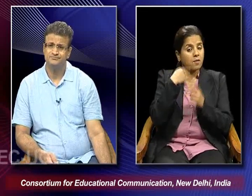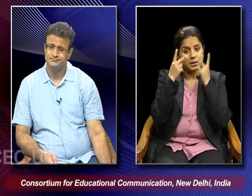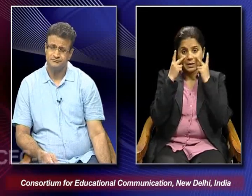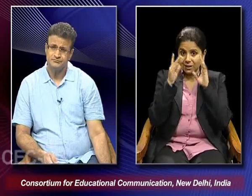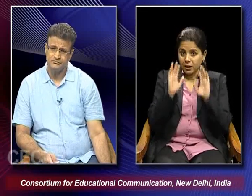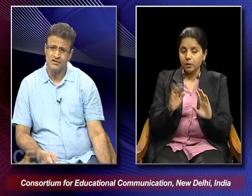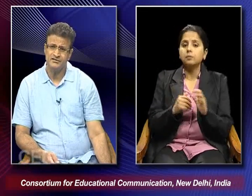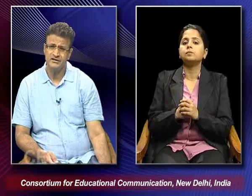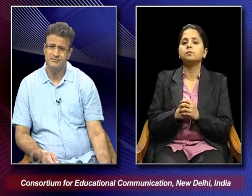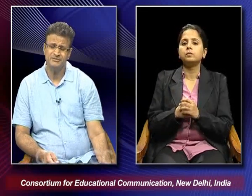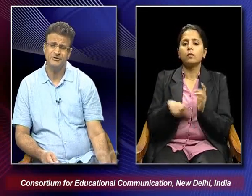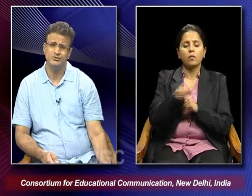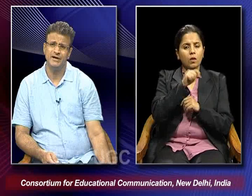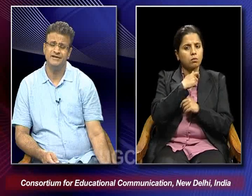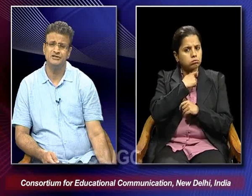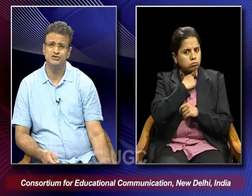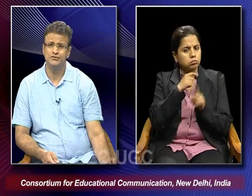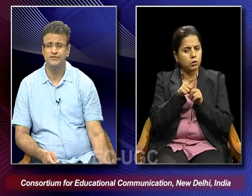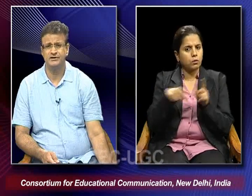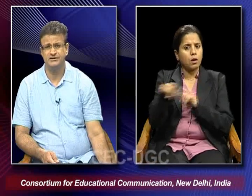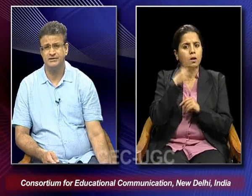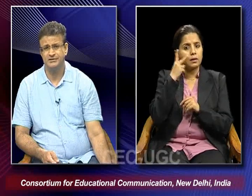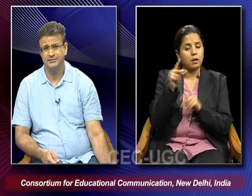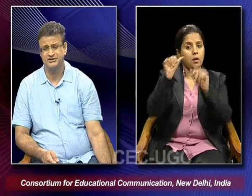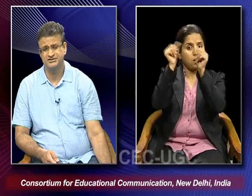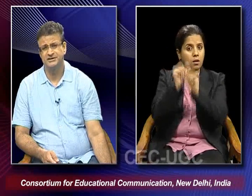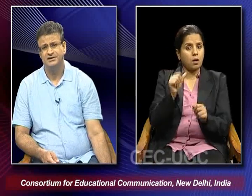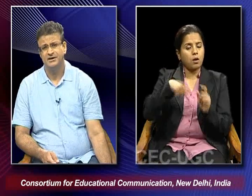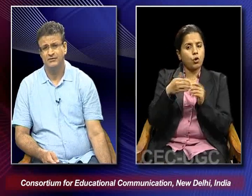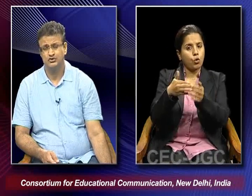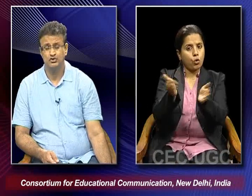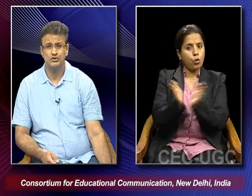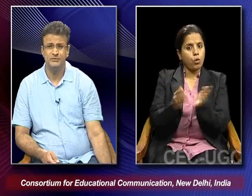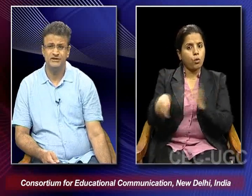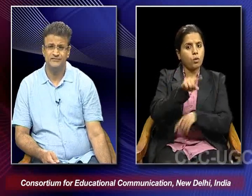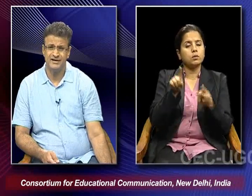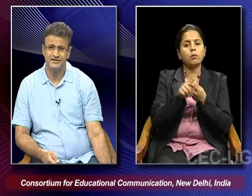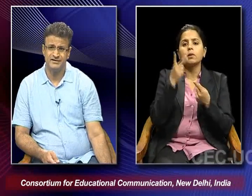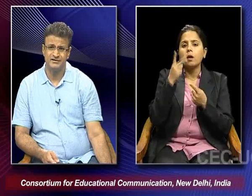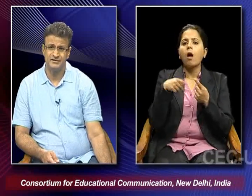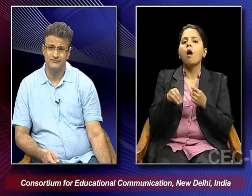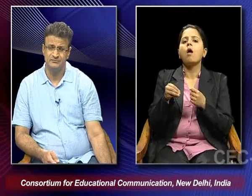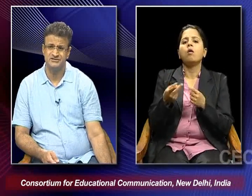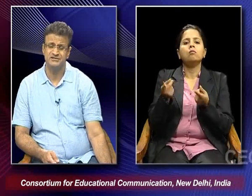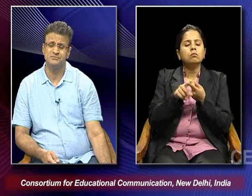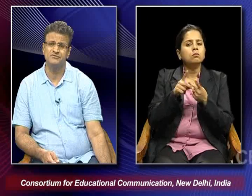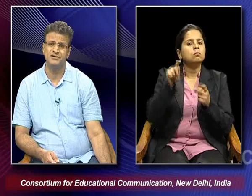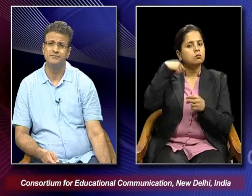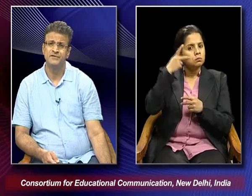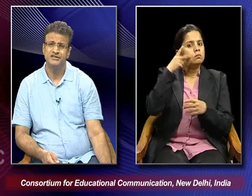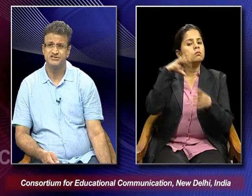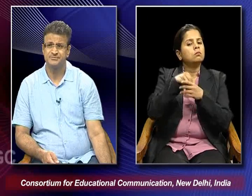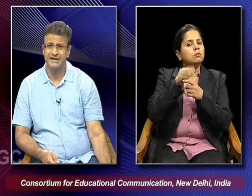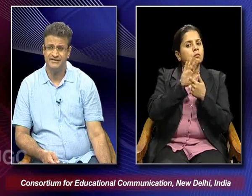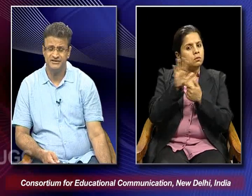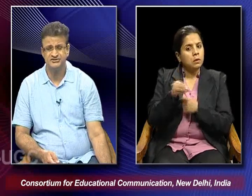their commitment to the ideals of the communists was also being reflected in their films. And some of the